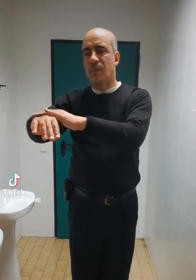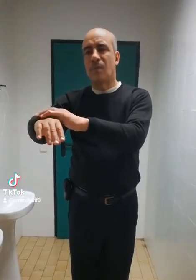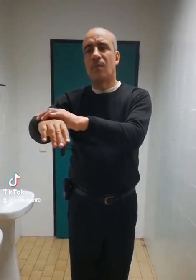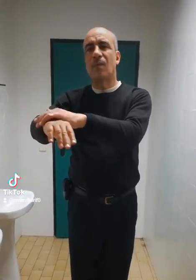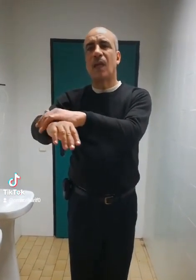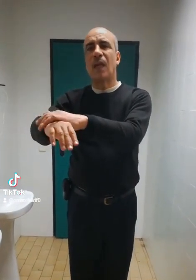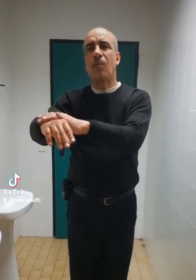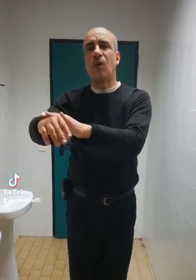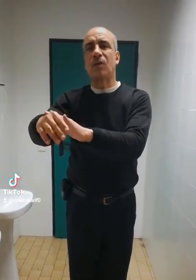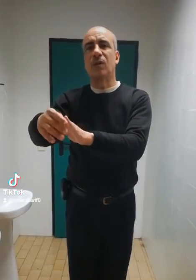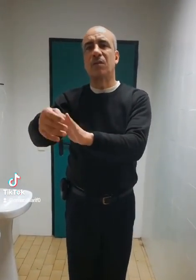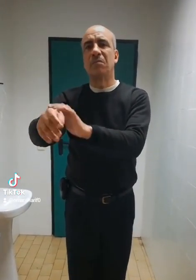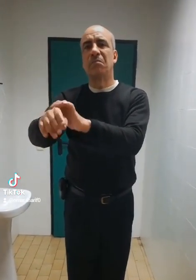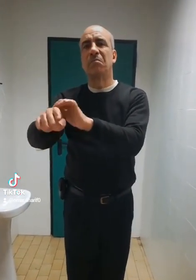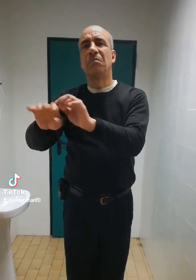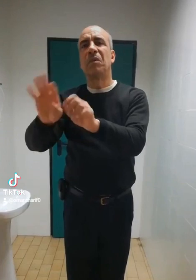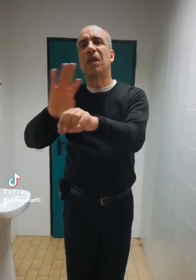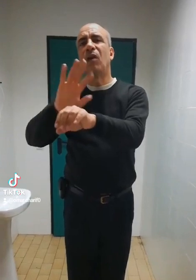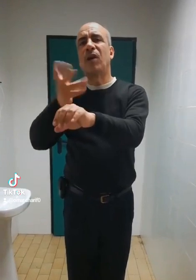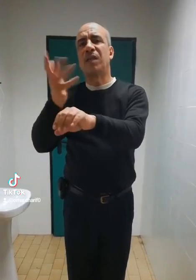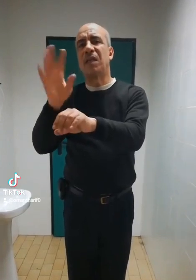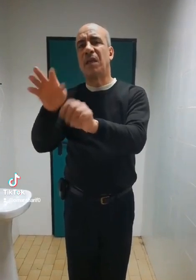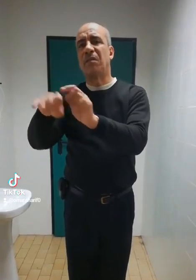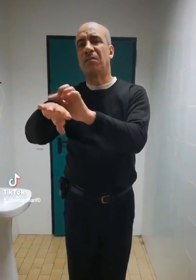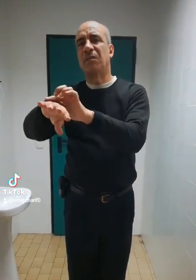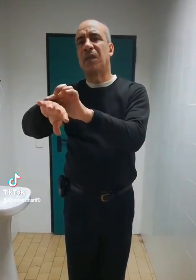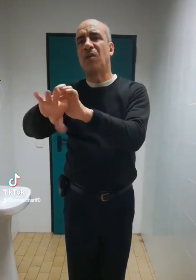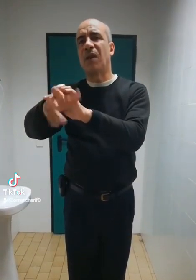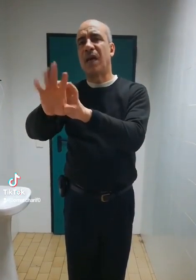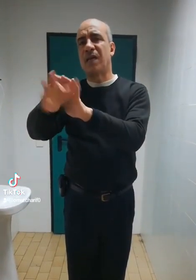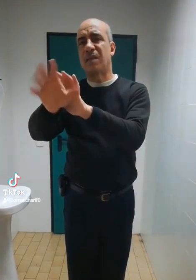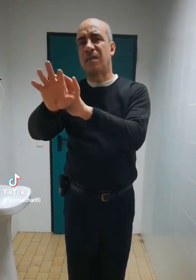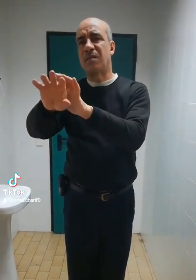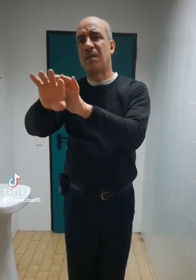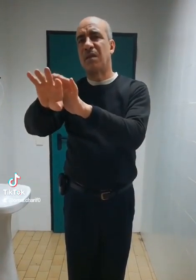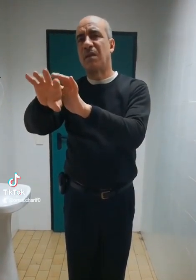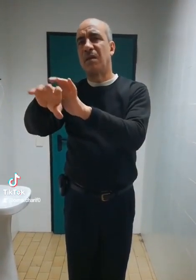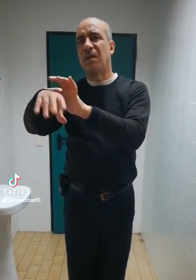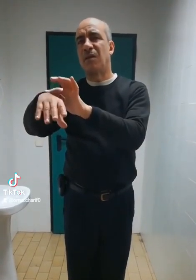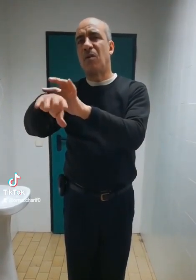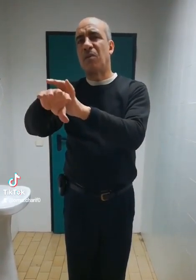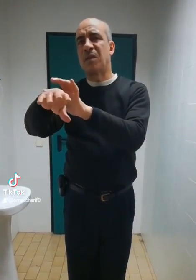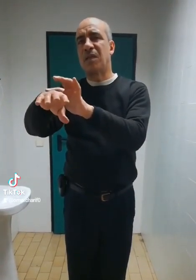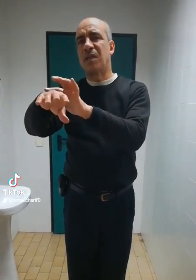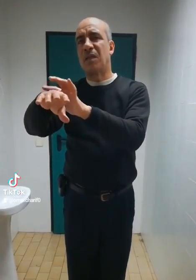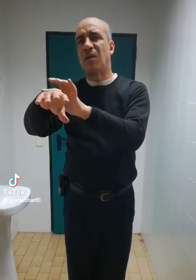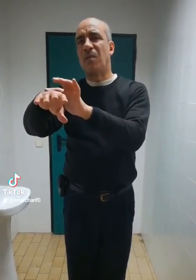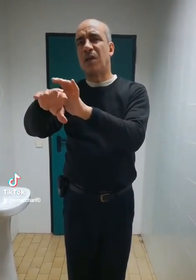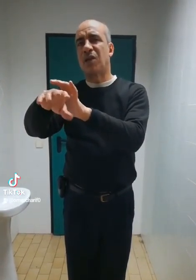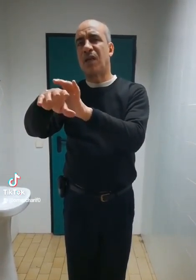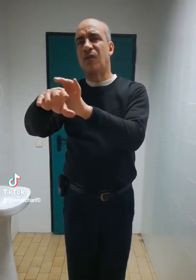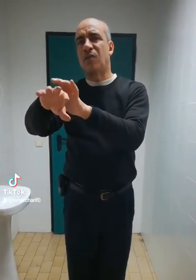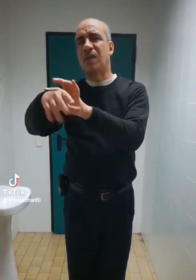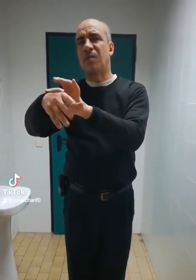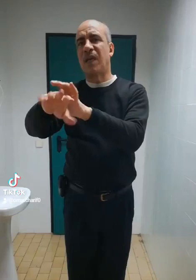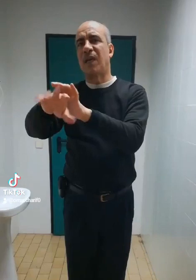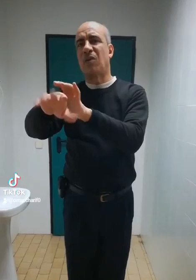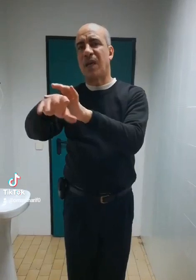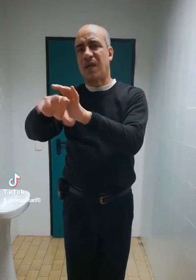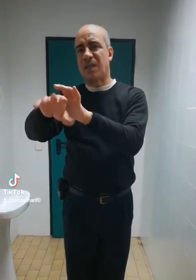la montre, quelle heure est-il ? Que hora est-ce ? Comment si Omar Sharif est savait que hora est